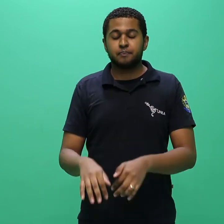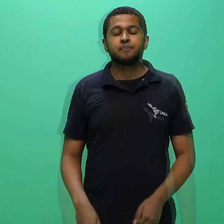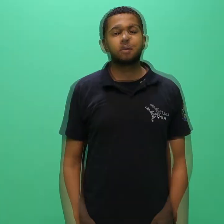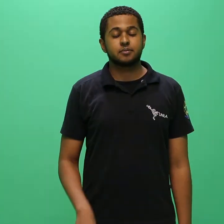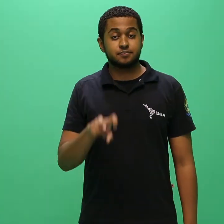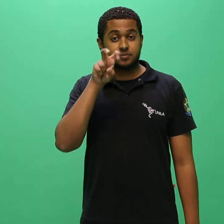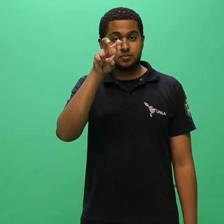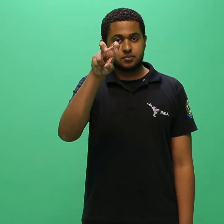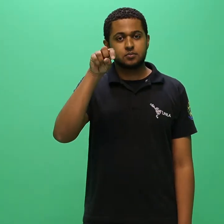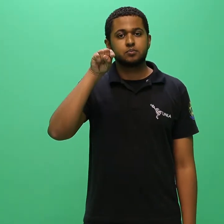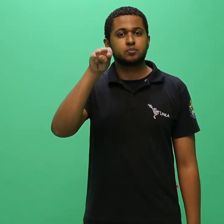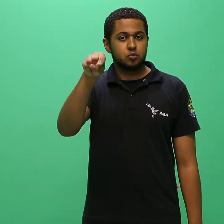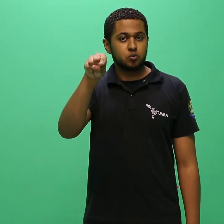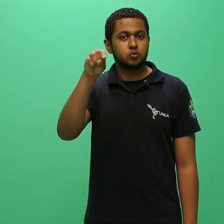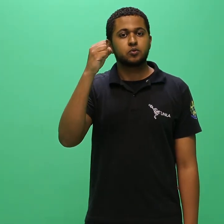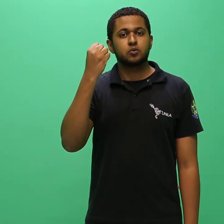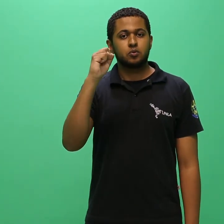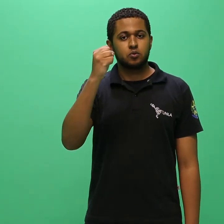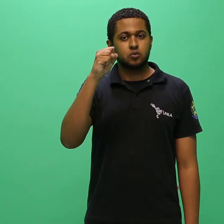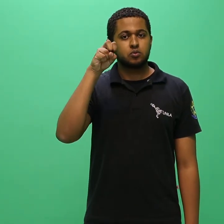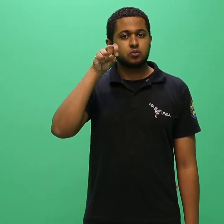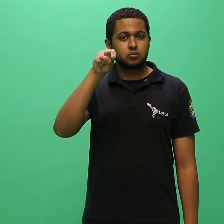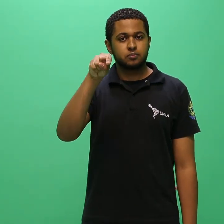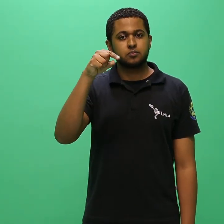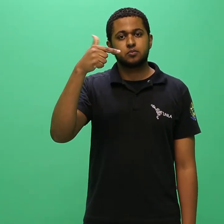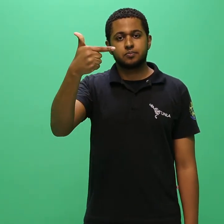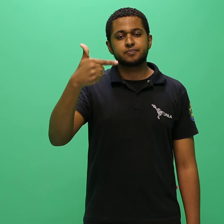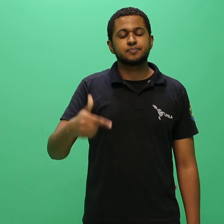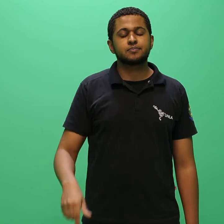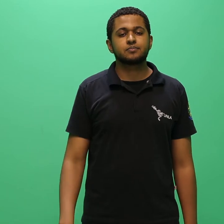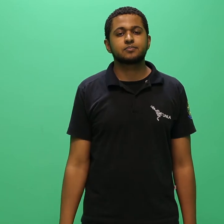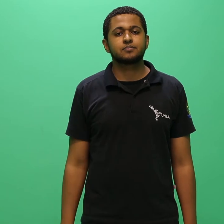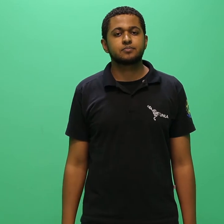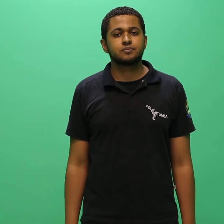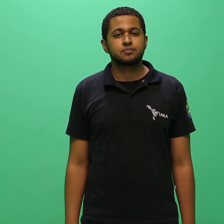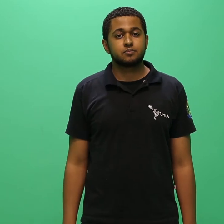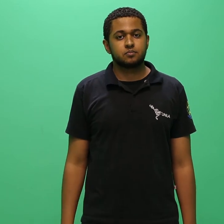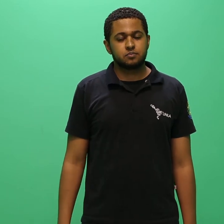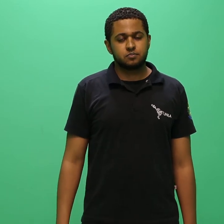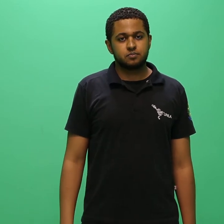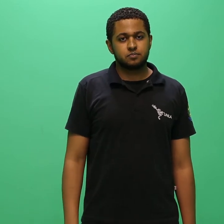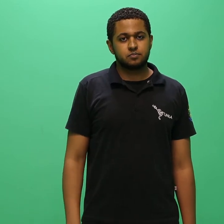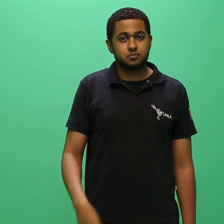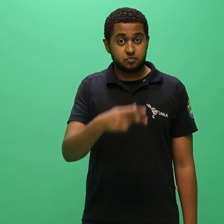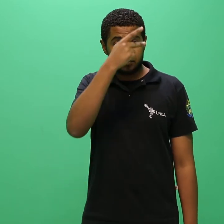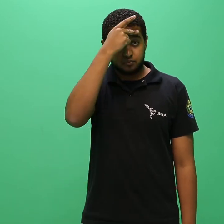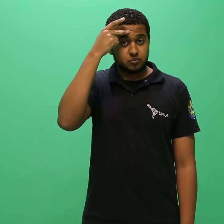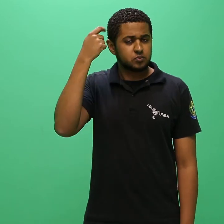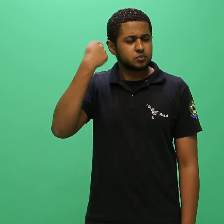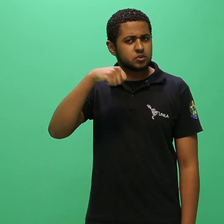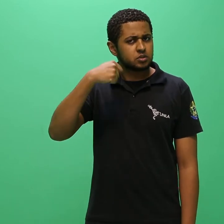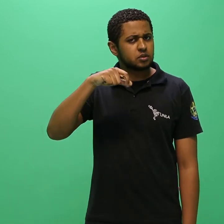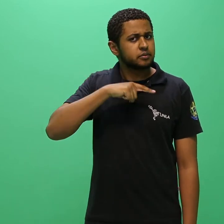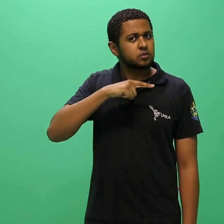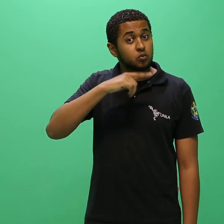5.8.2. O candidato deve estar ciente, desde já, que as